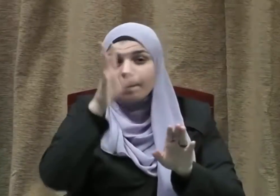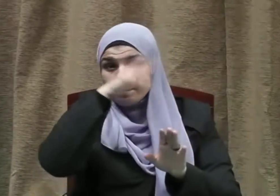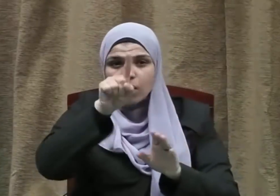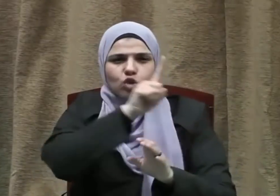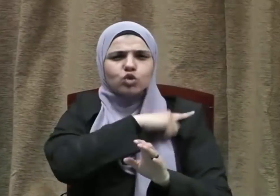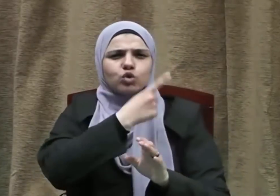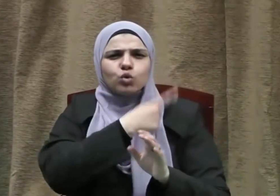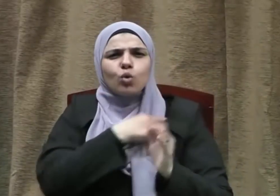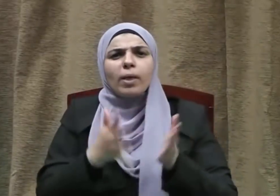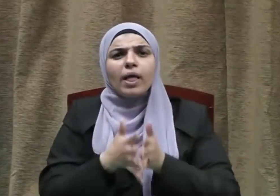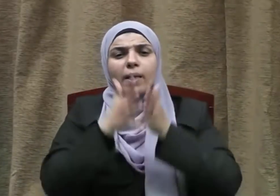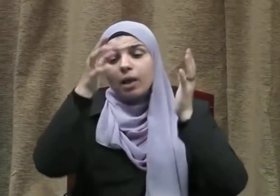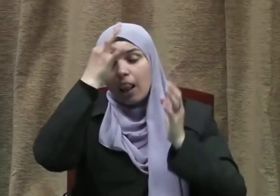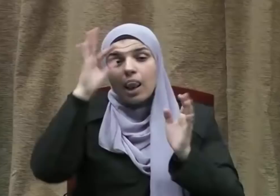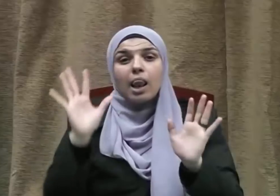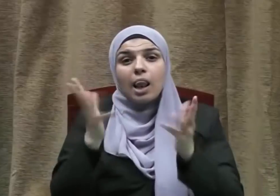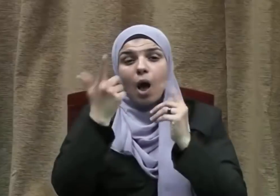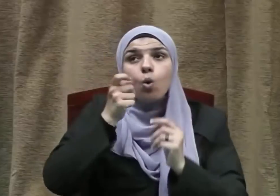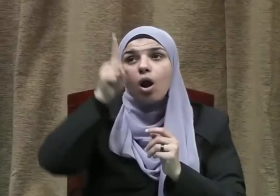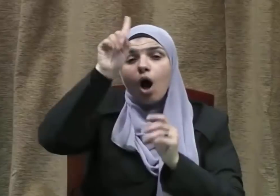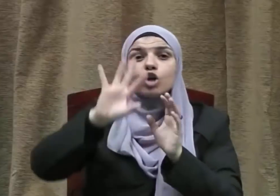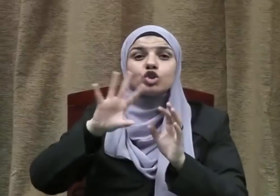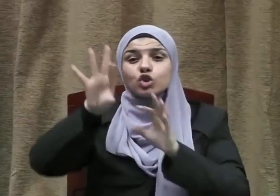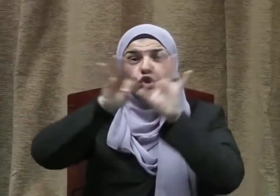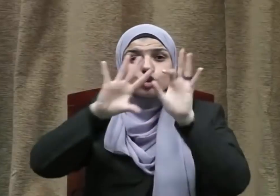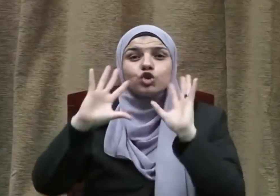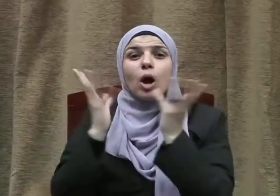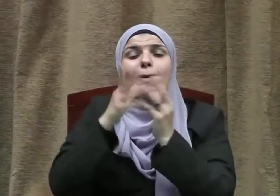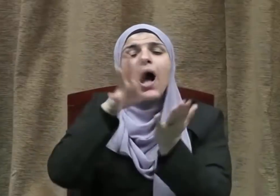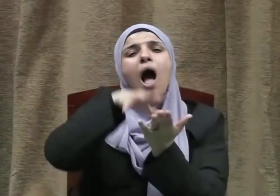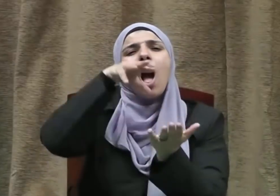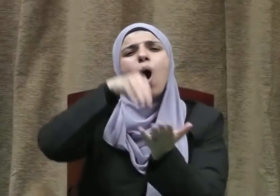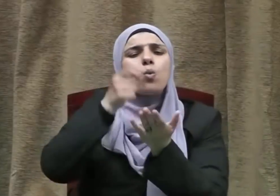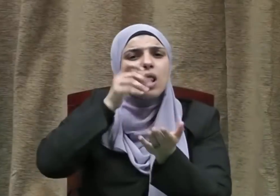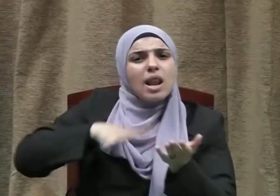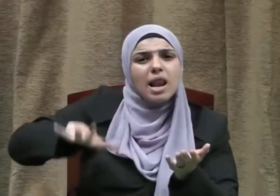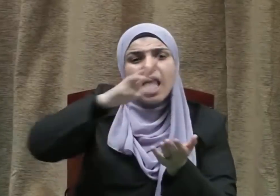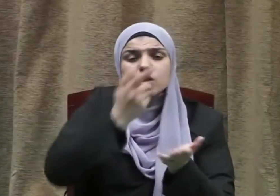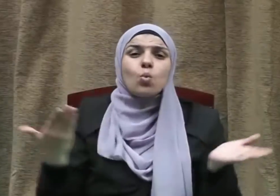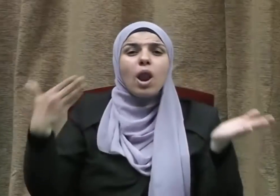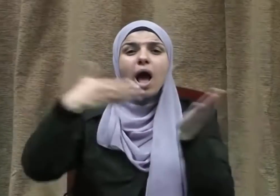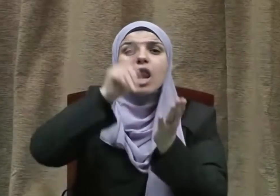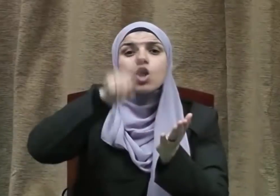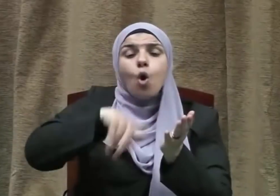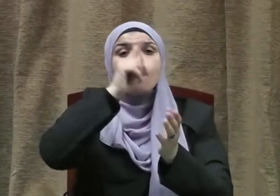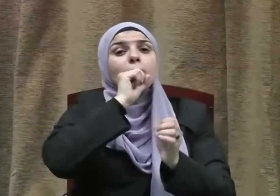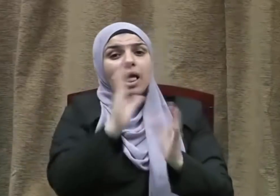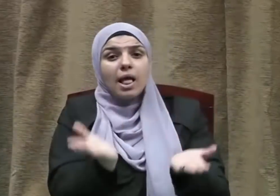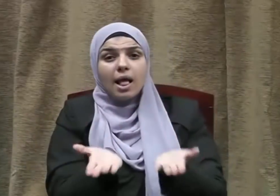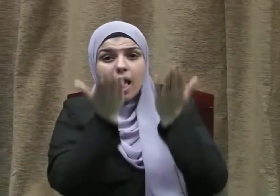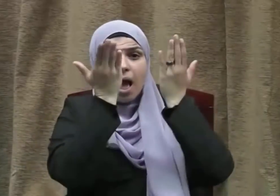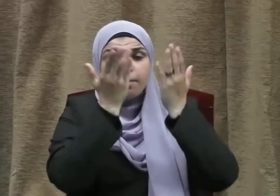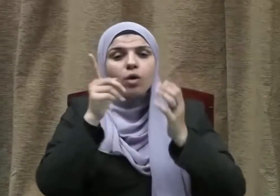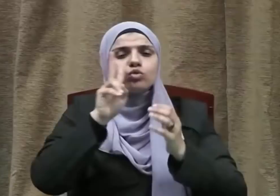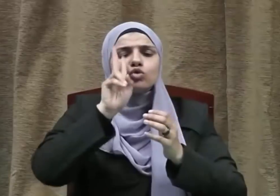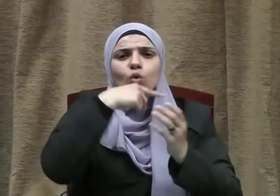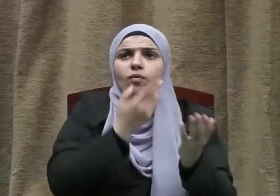جزاء الغادرين فقال إذا جمع الله الأولين والآخرين يوم القيامة